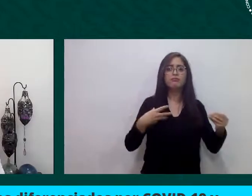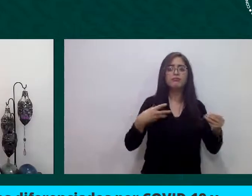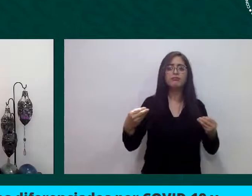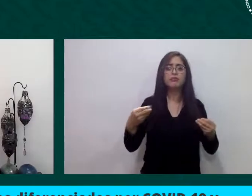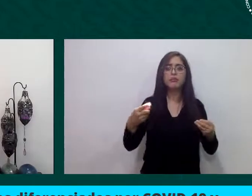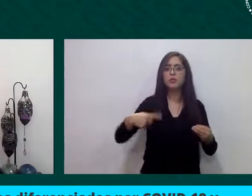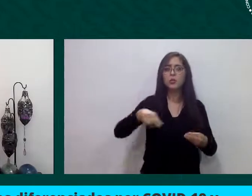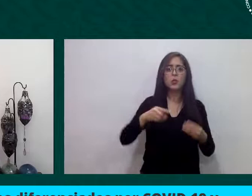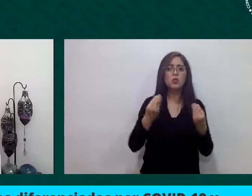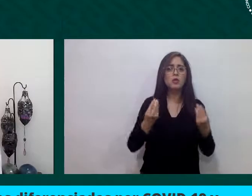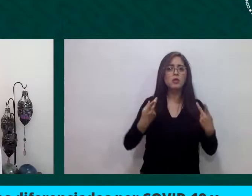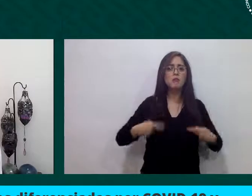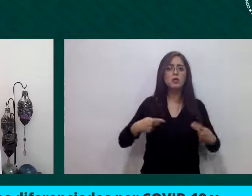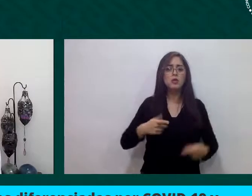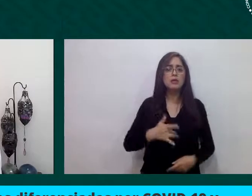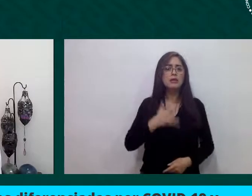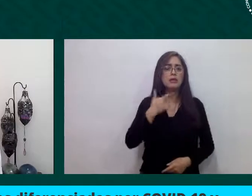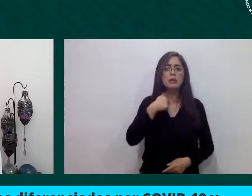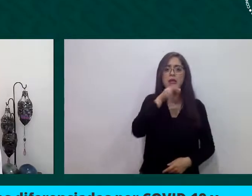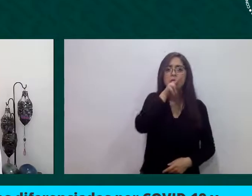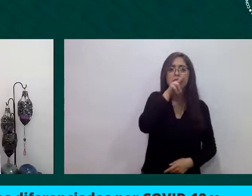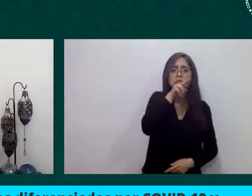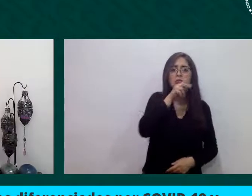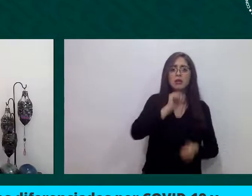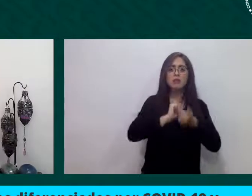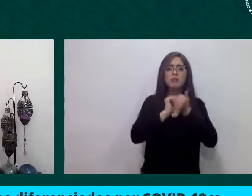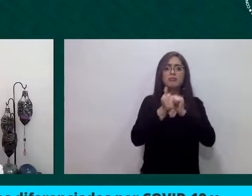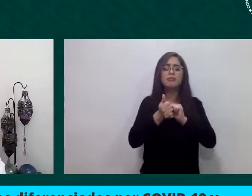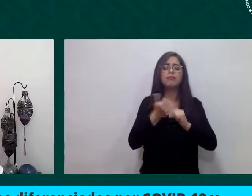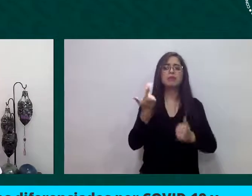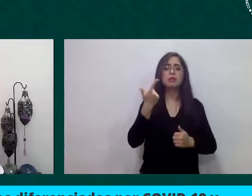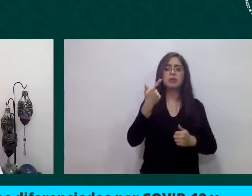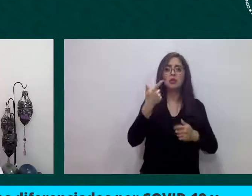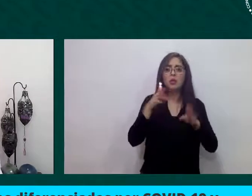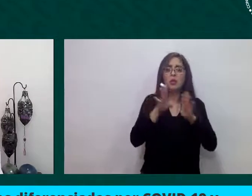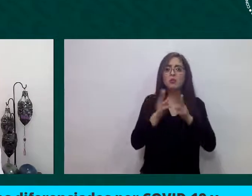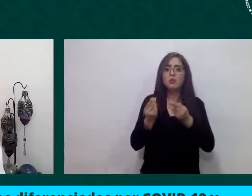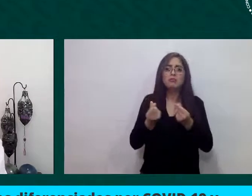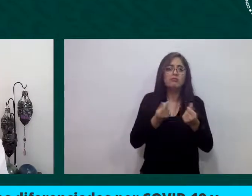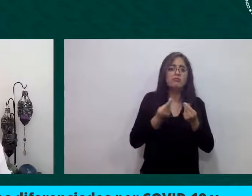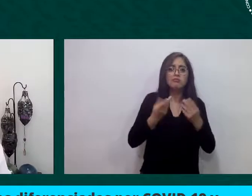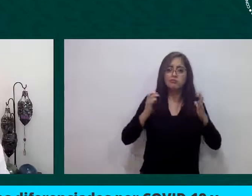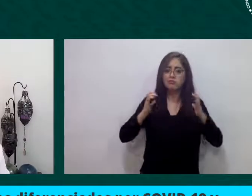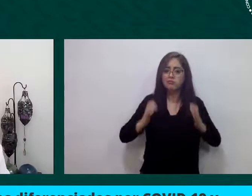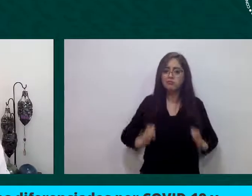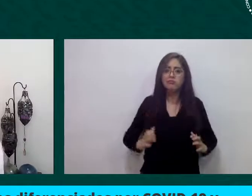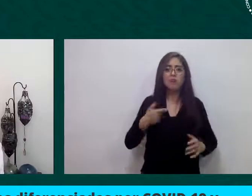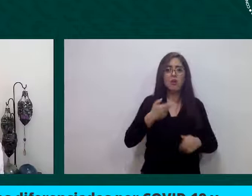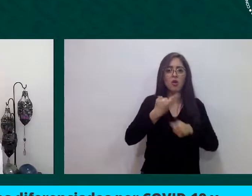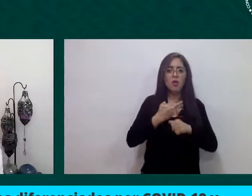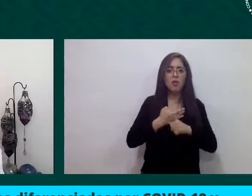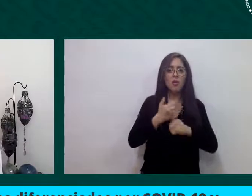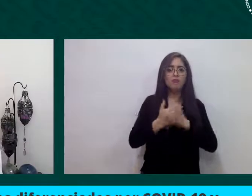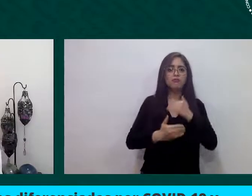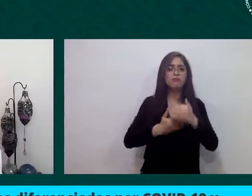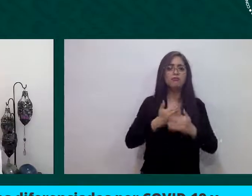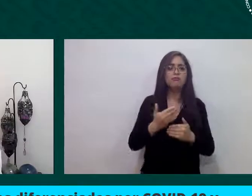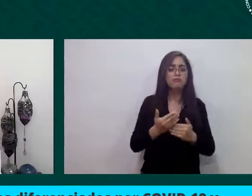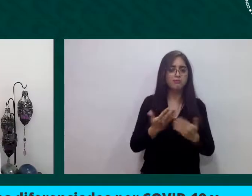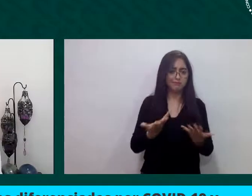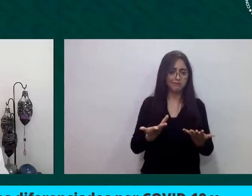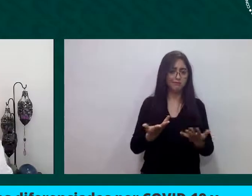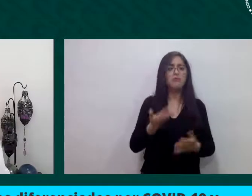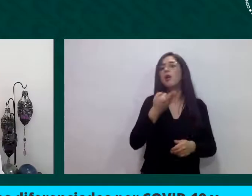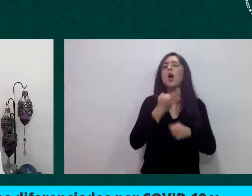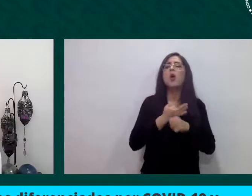estrés que ha generado esta situación actualmente. Entonces, por este lado veo particularmente como estos dos